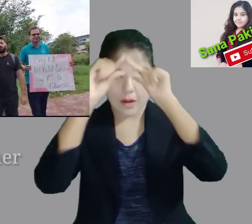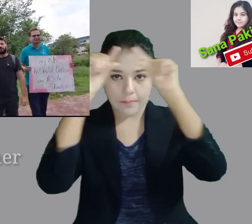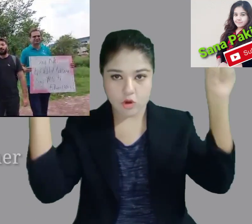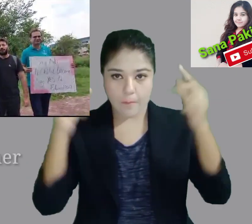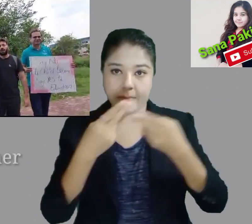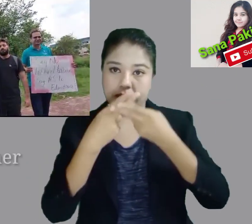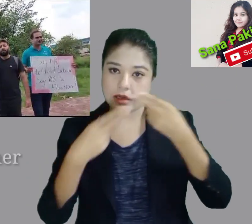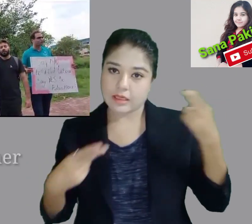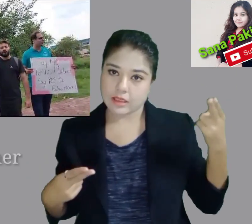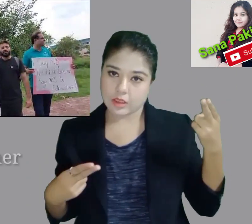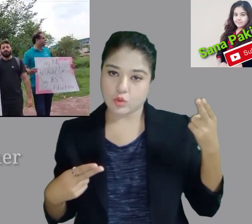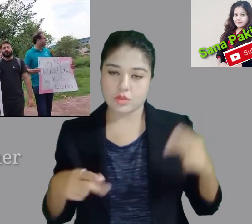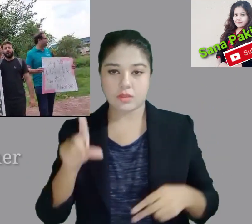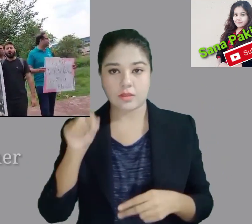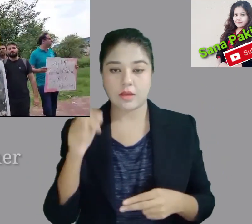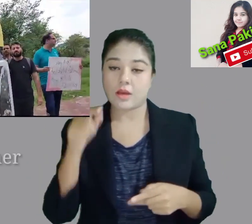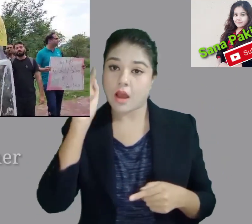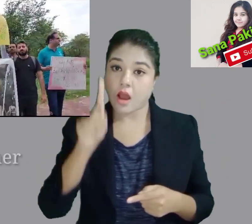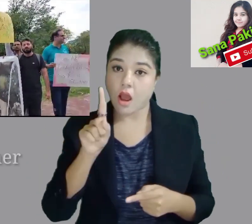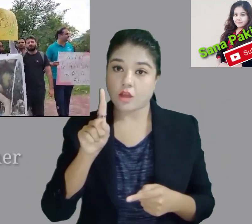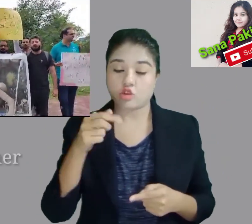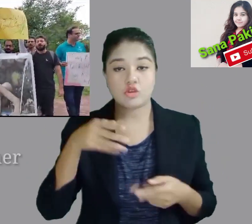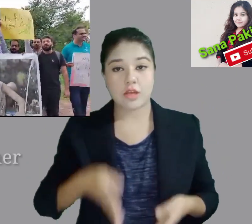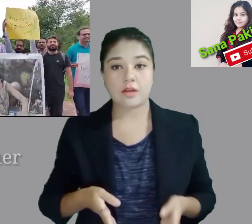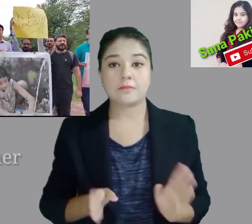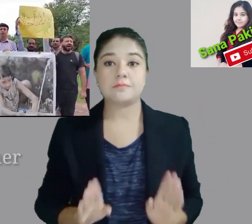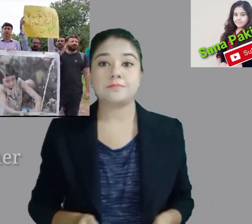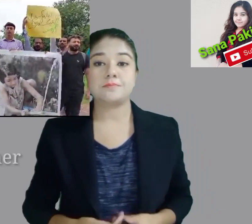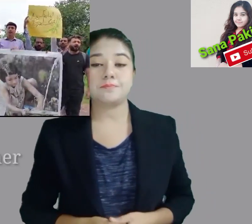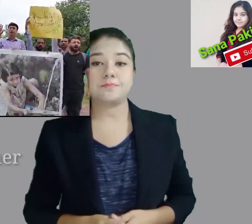چاہتے پولیس ریفارم انصاف دو